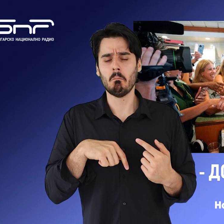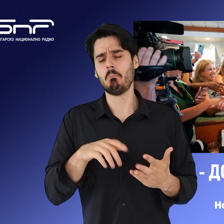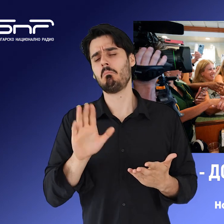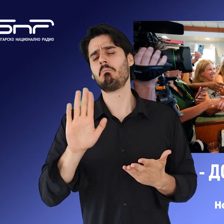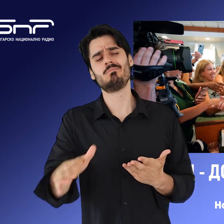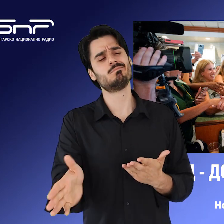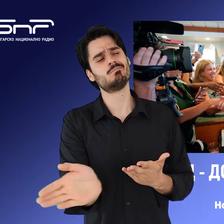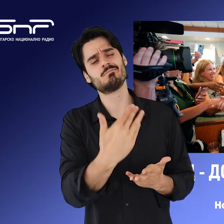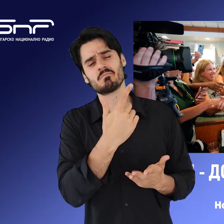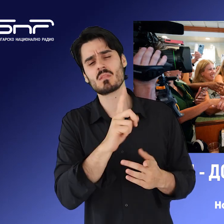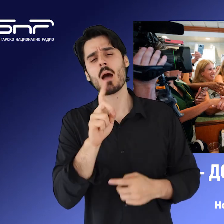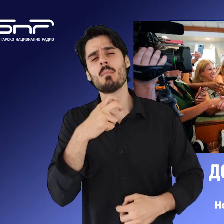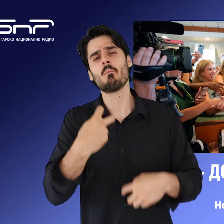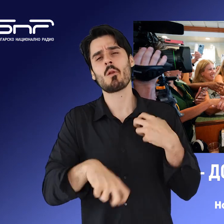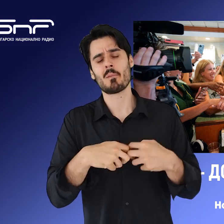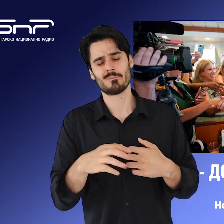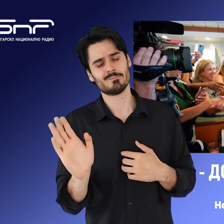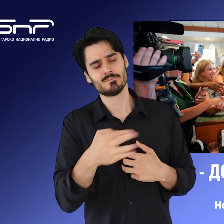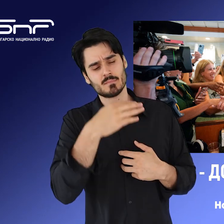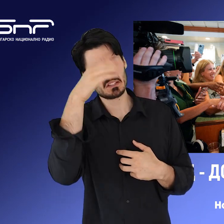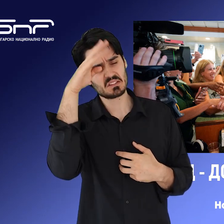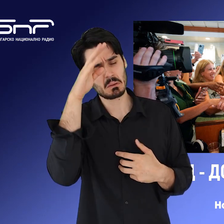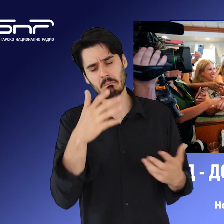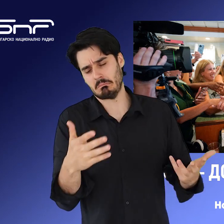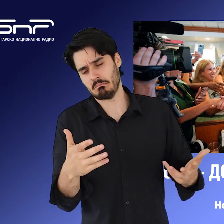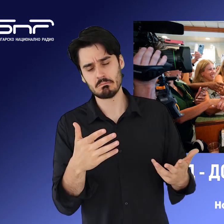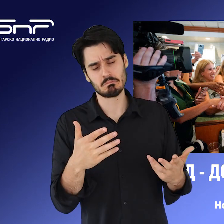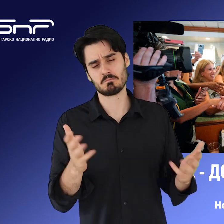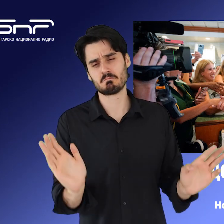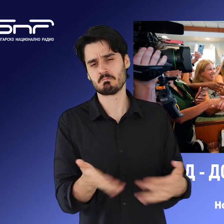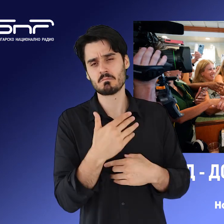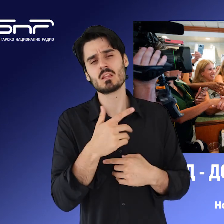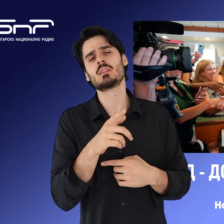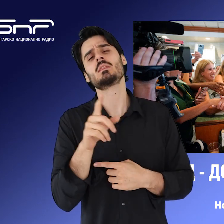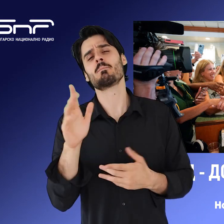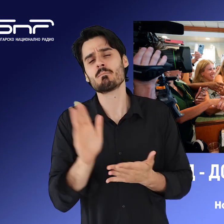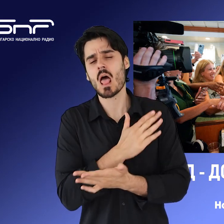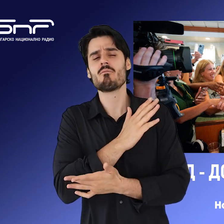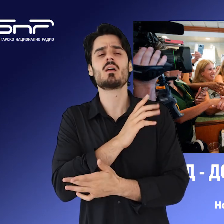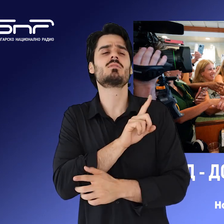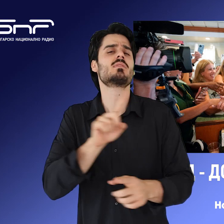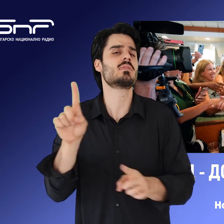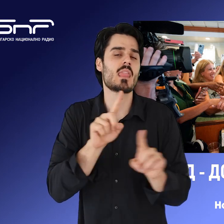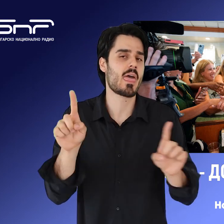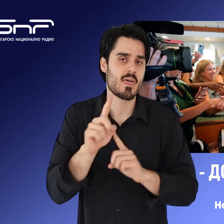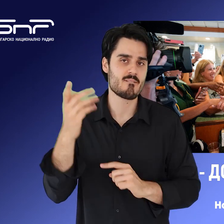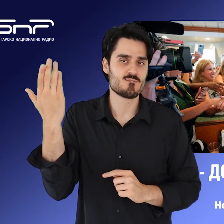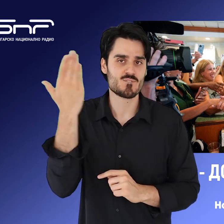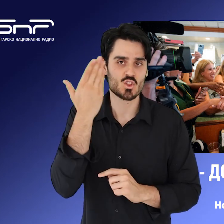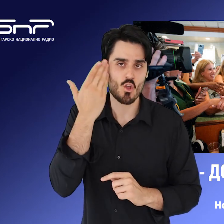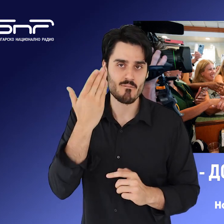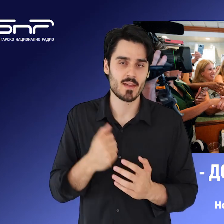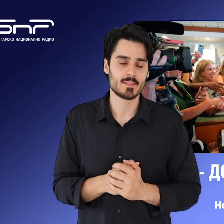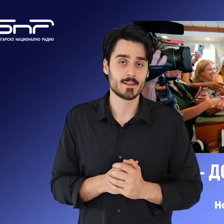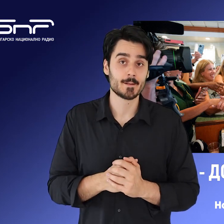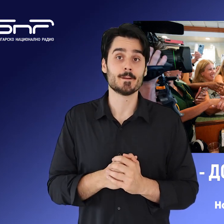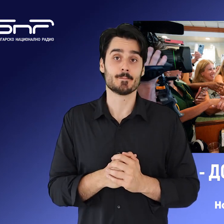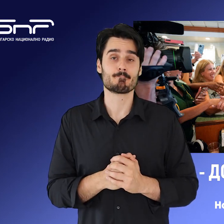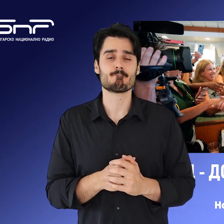Тръмп, нито наложи някакви ограничения за пътуване на бившия американски президент, който вече започна кампания за повторно влизане в Белия дом. Искания